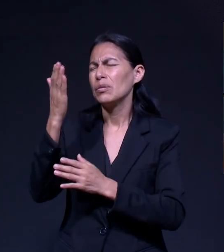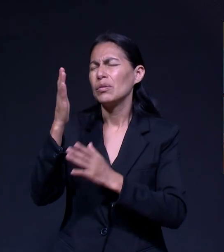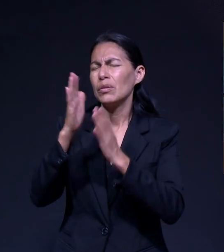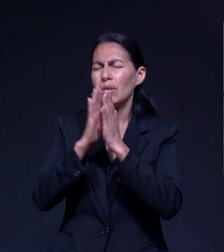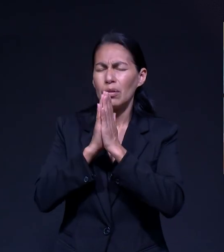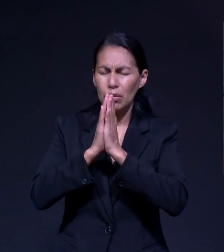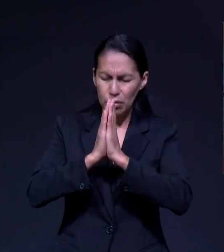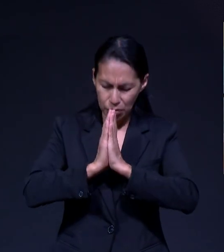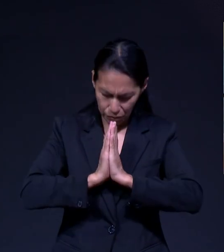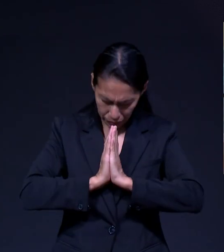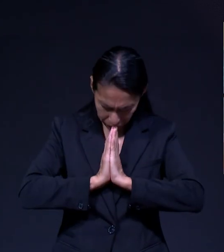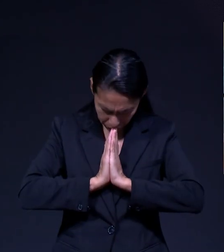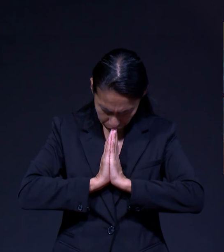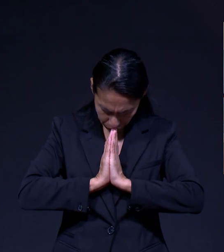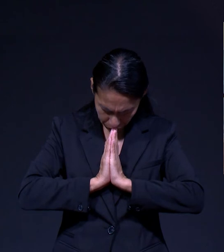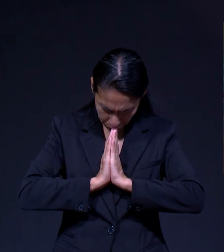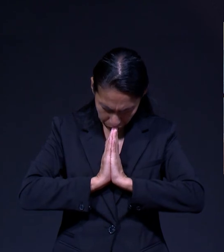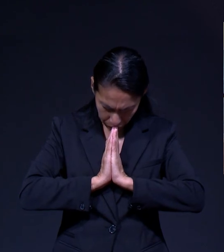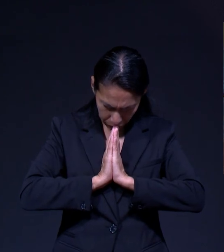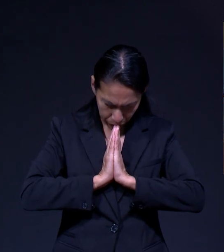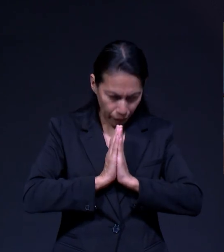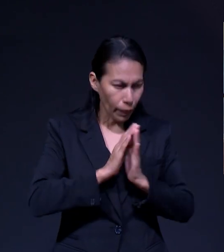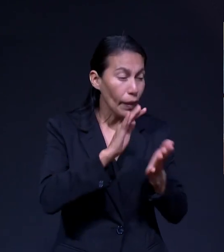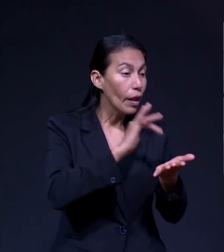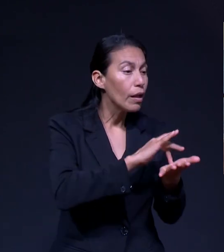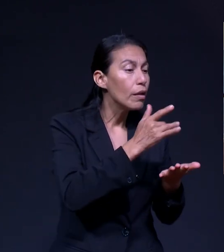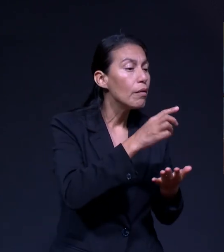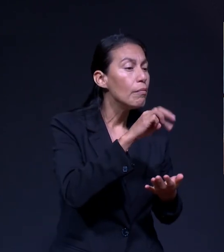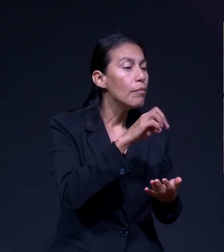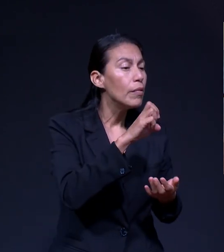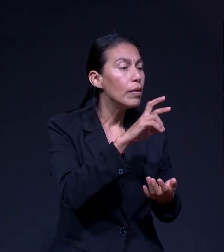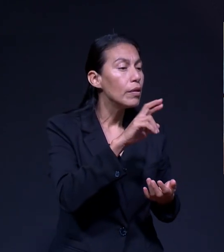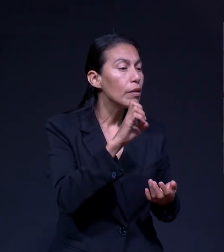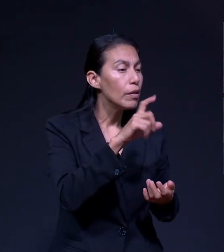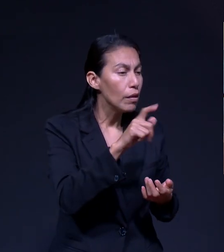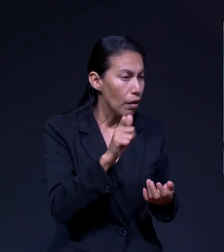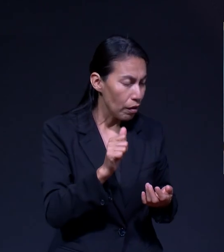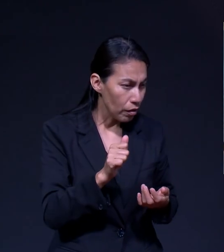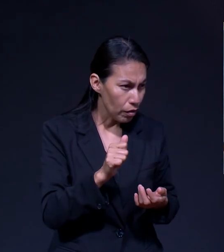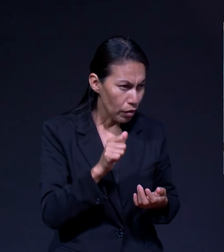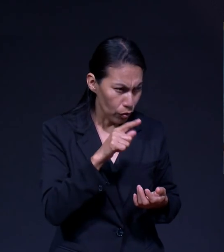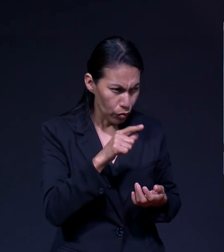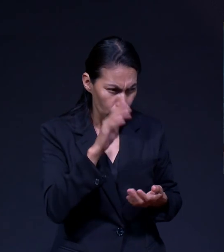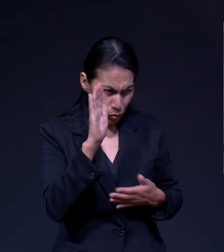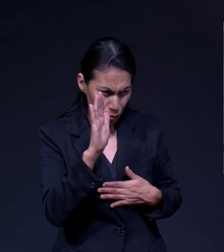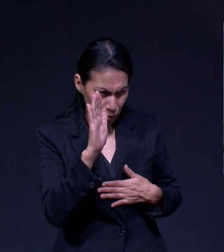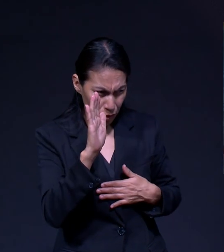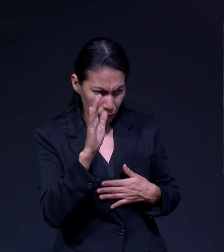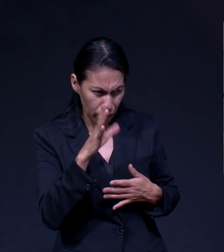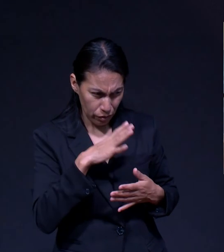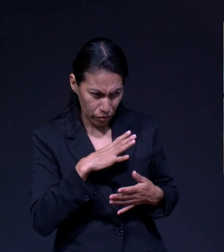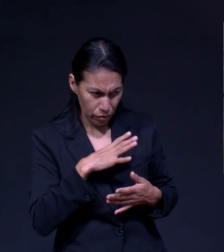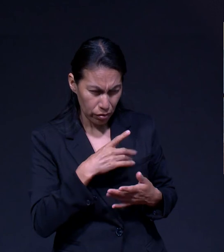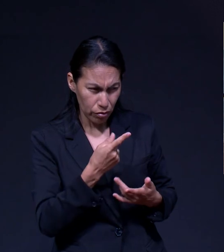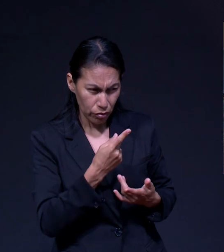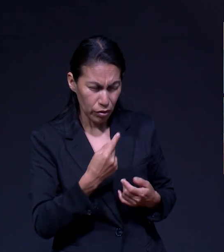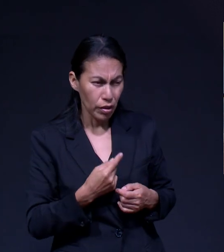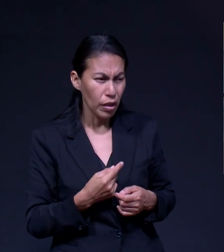Gracias, Mariela, por estar con nosotros. Tú tienes una promesa que compartirnos y en esa promesa vamos a meditar,